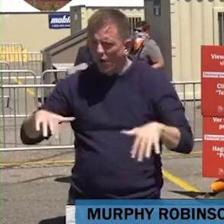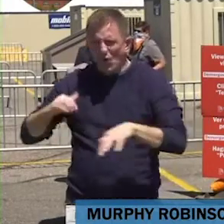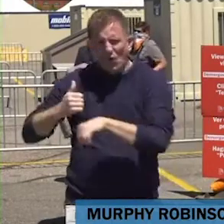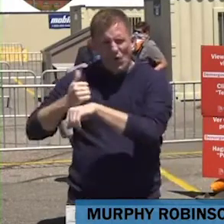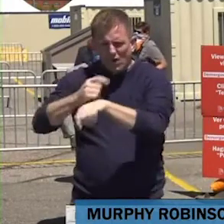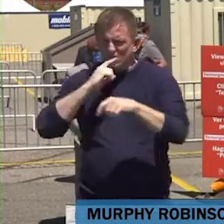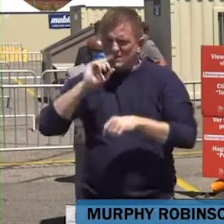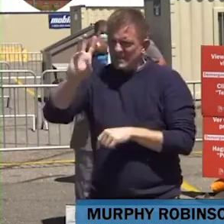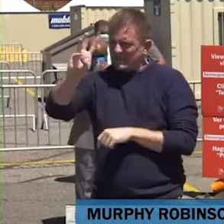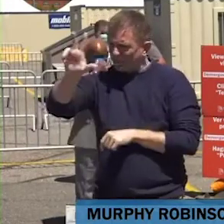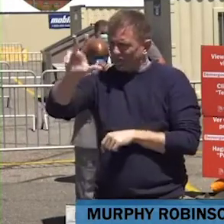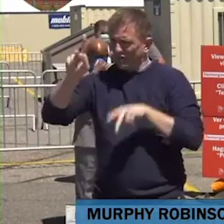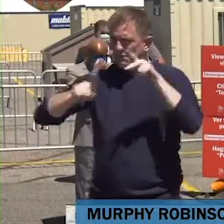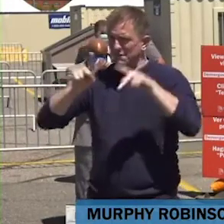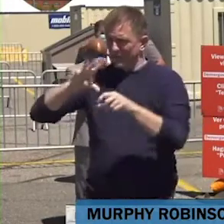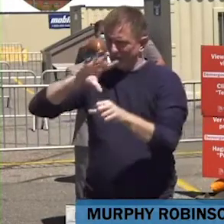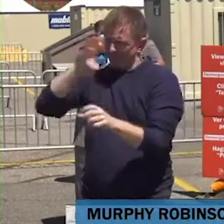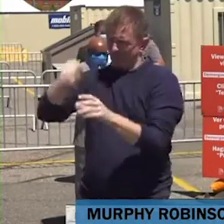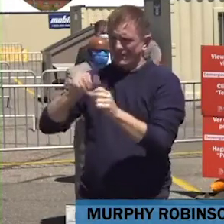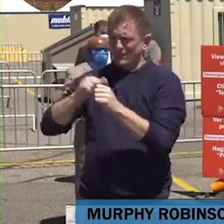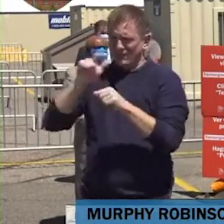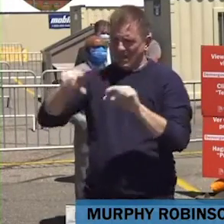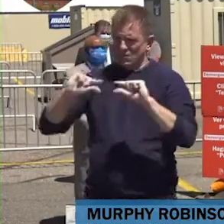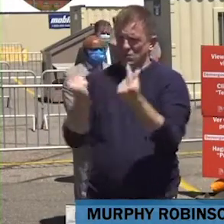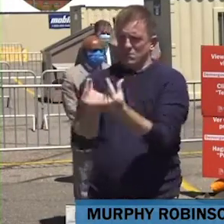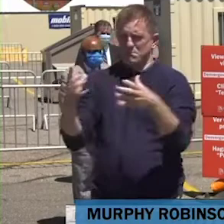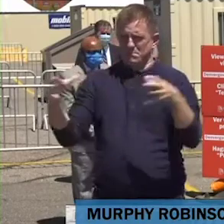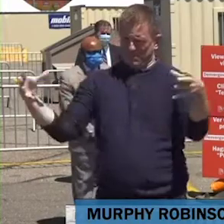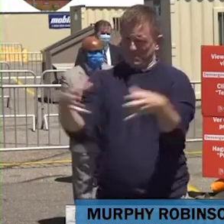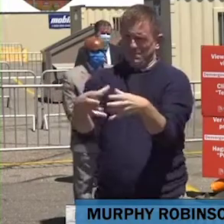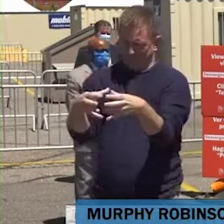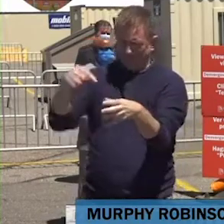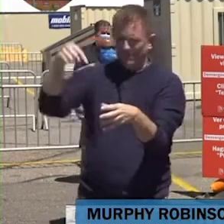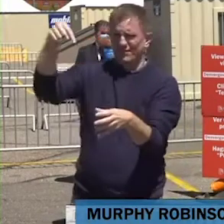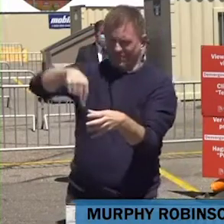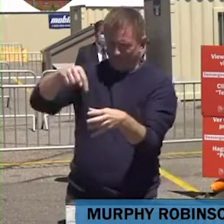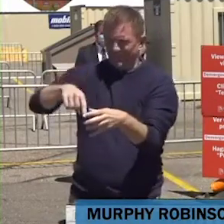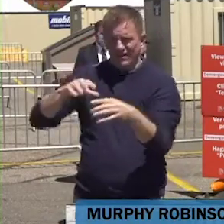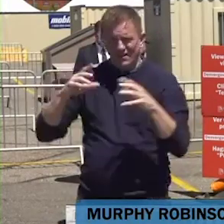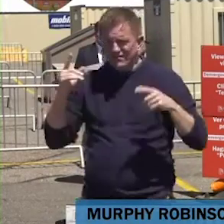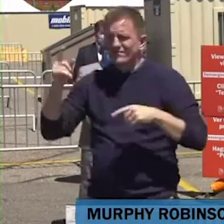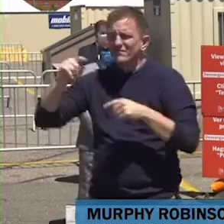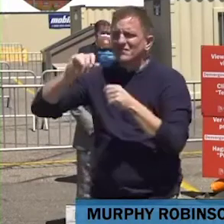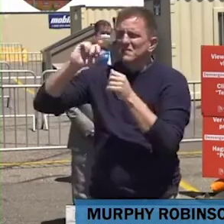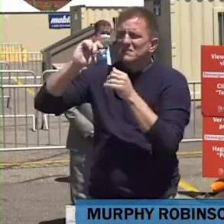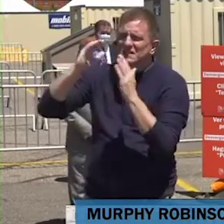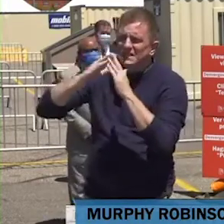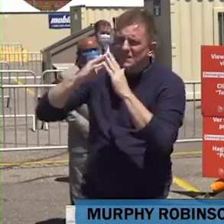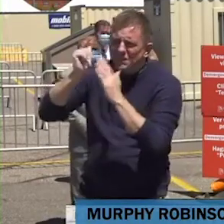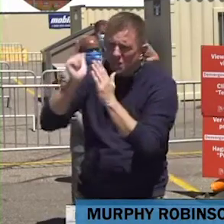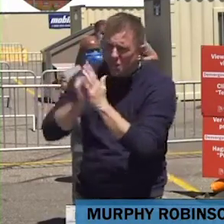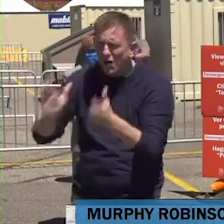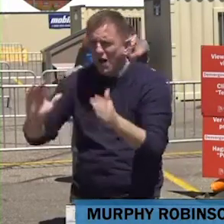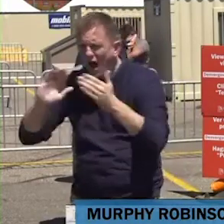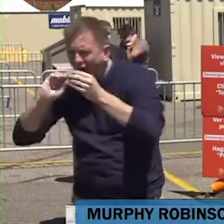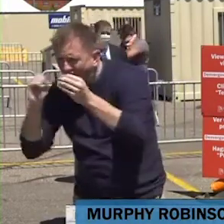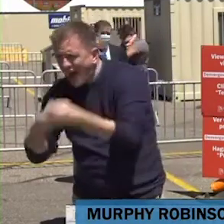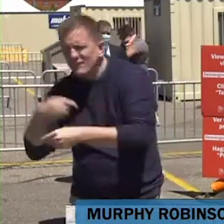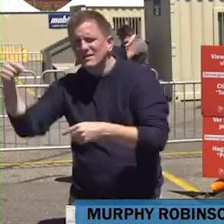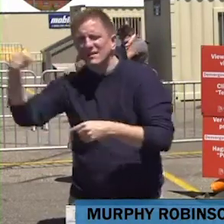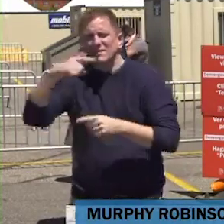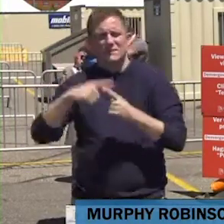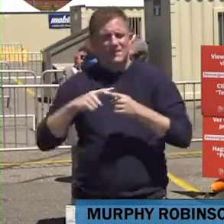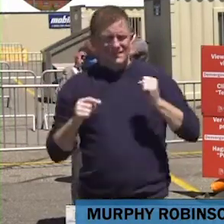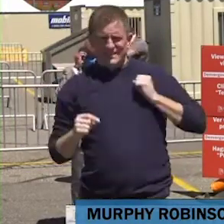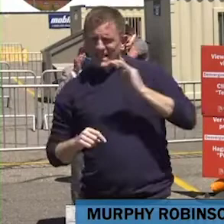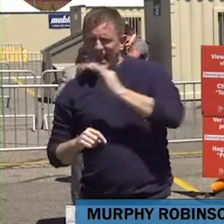63 miembros y más de este equipo y la oficina del fiscal de la ciudad que constituye de personal de a través